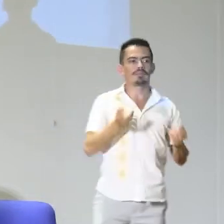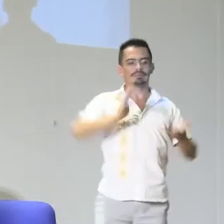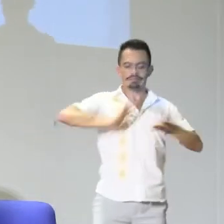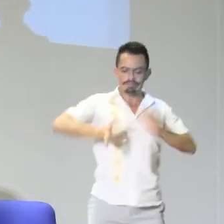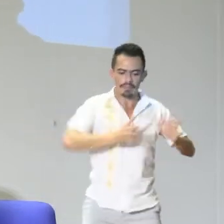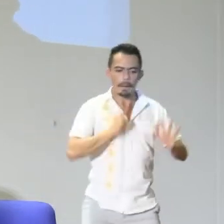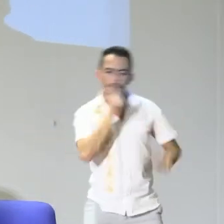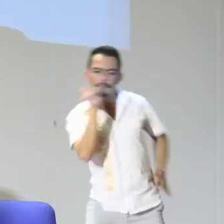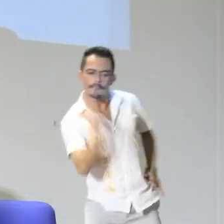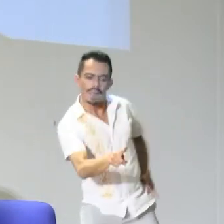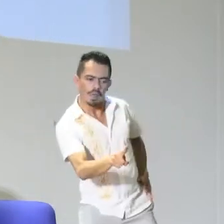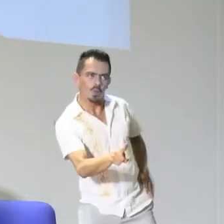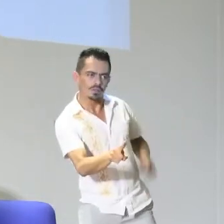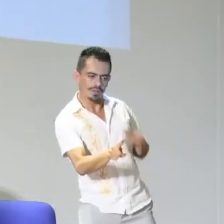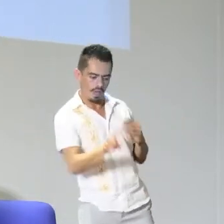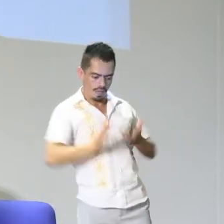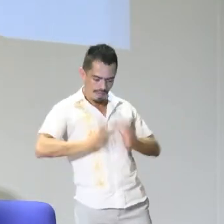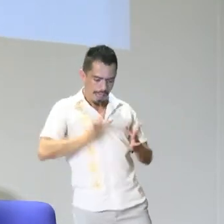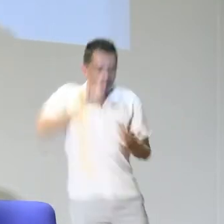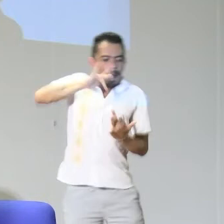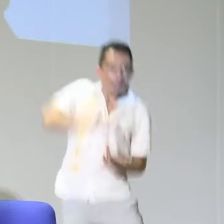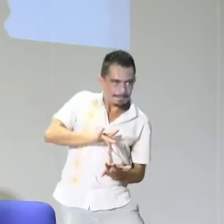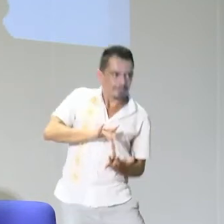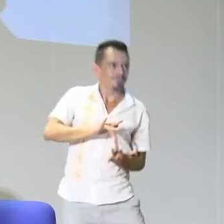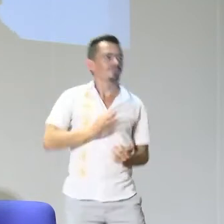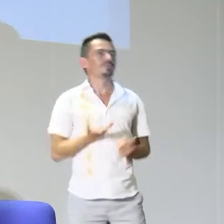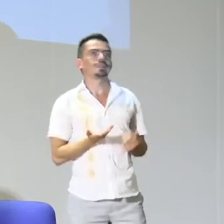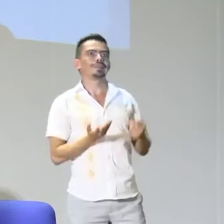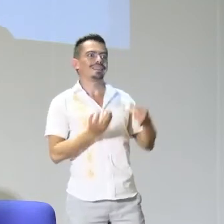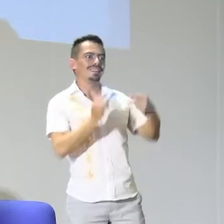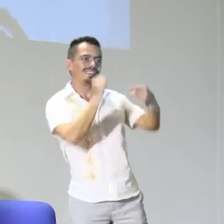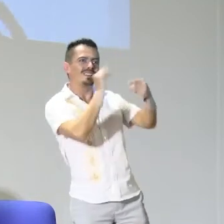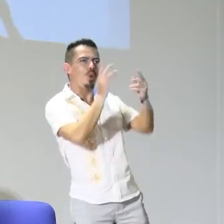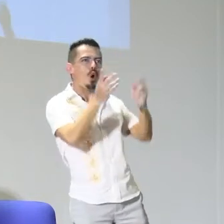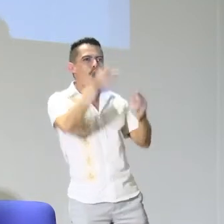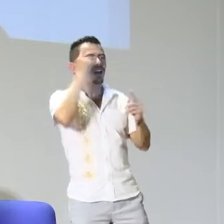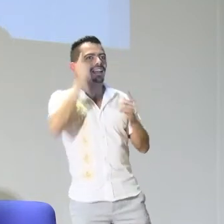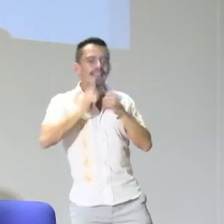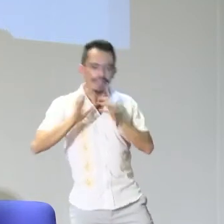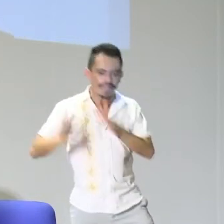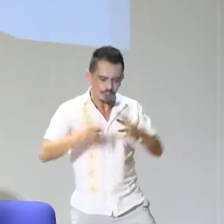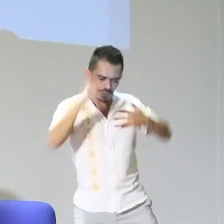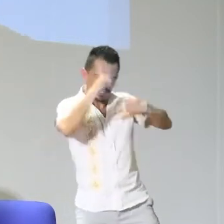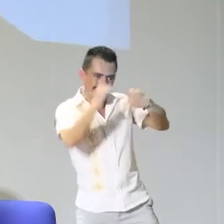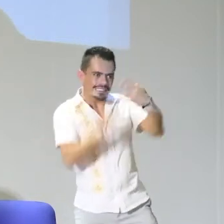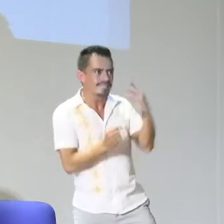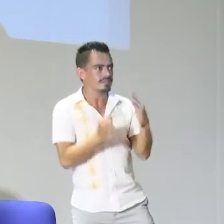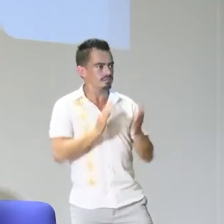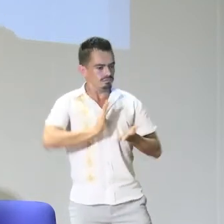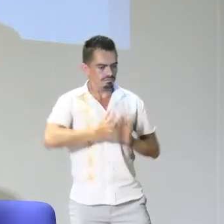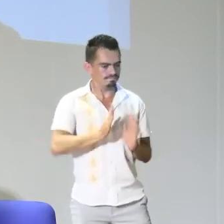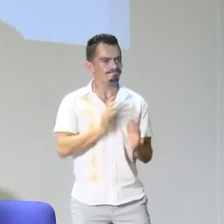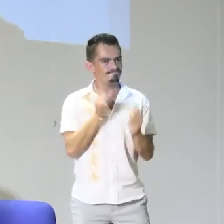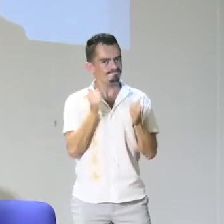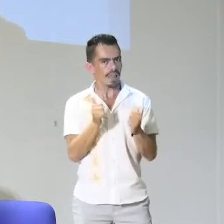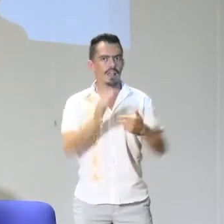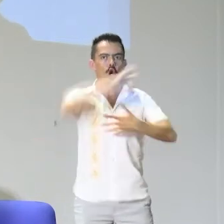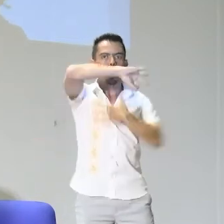expresiones naturales y propias en lengua de señas colombiana, y que sean apropiadas y coherentes en el discurso de la persona